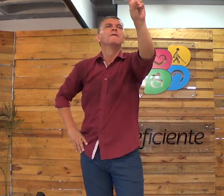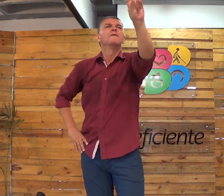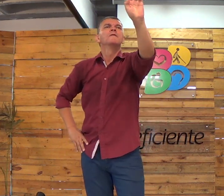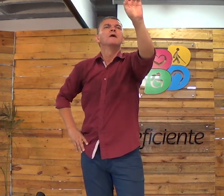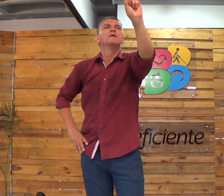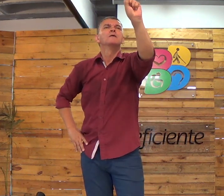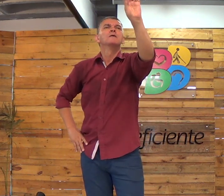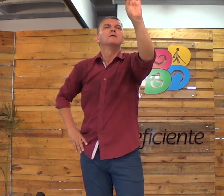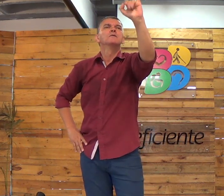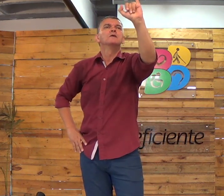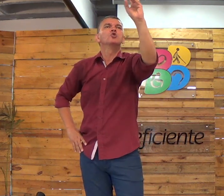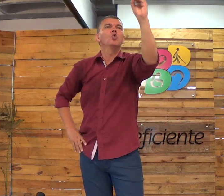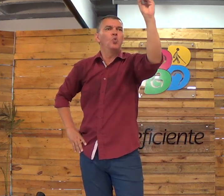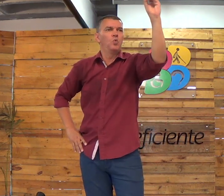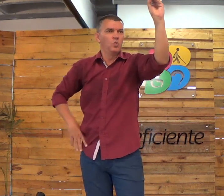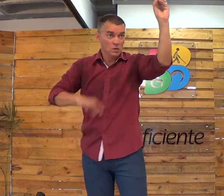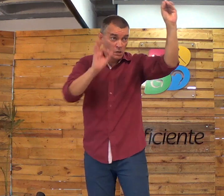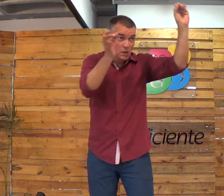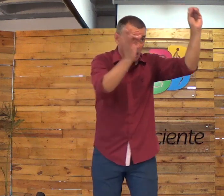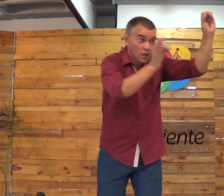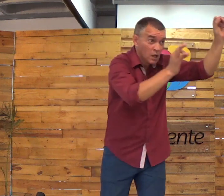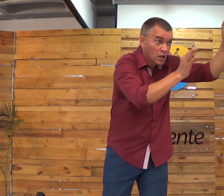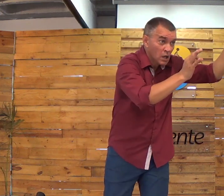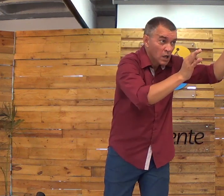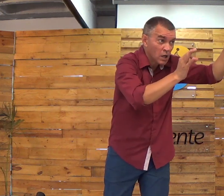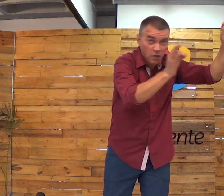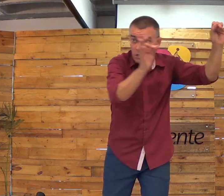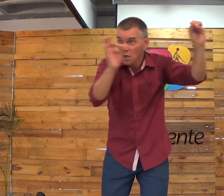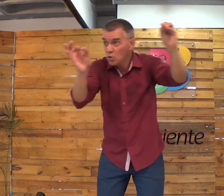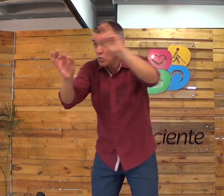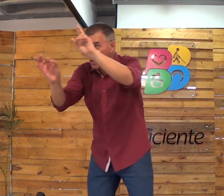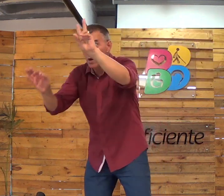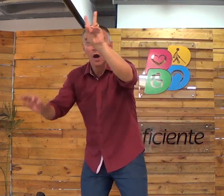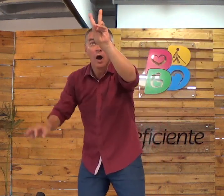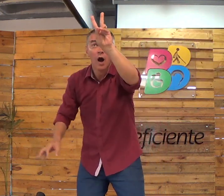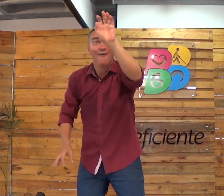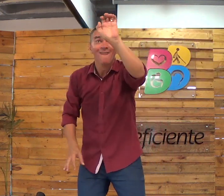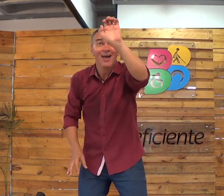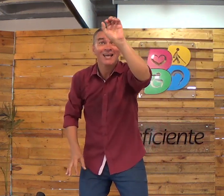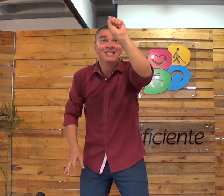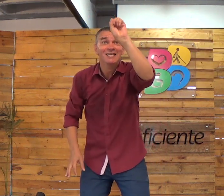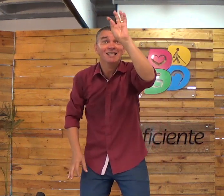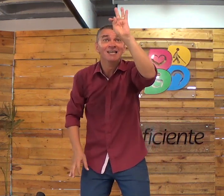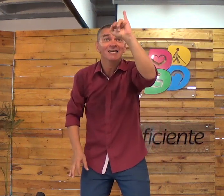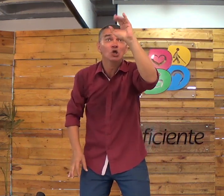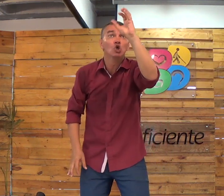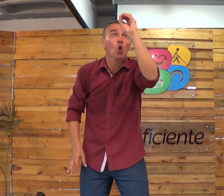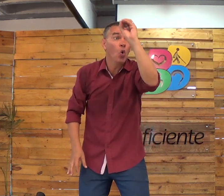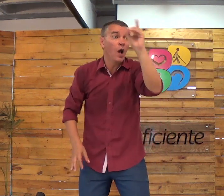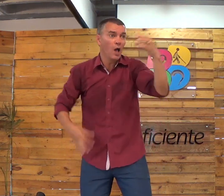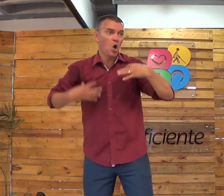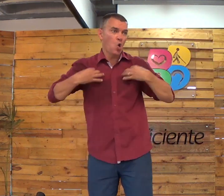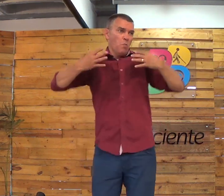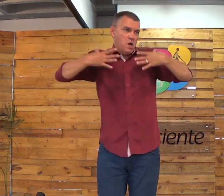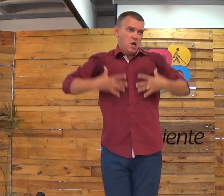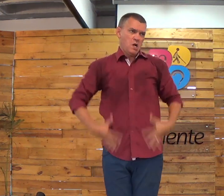Você está se vestindo, Certo? Essa é palavra certa. Você coloca uma roupa, você está vestindo uma roupa, vestindo algo.